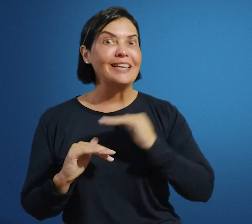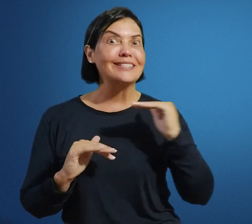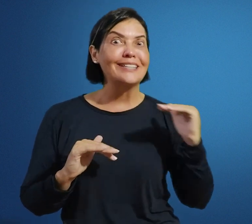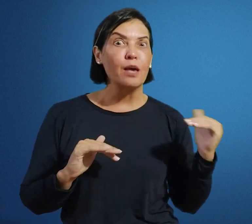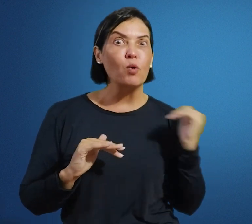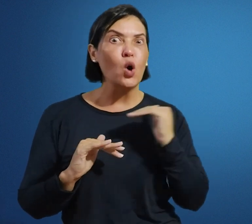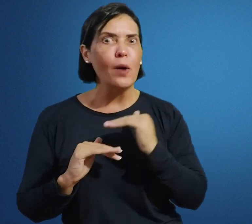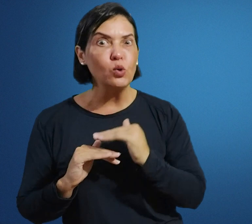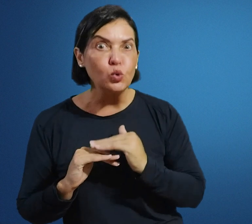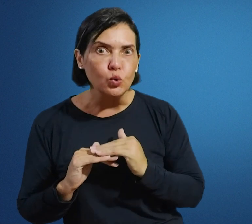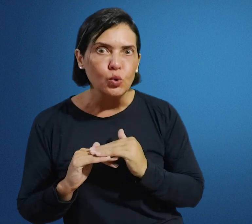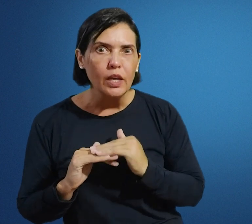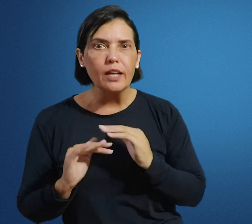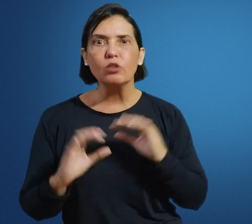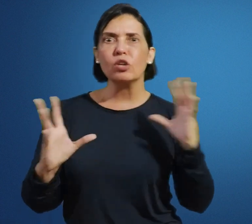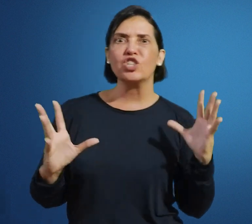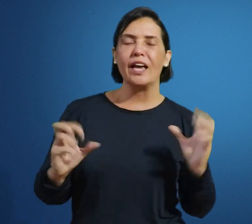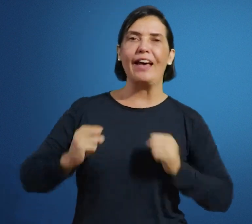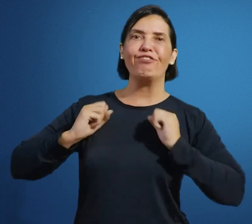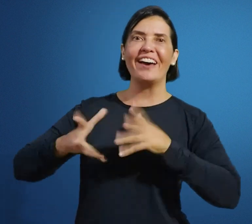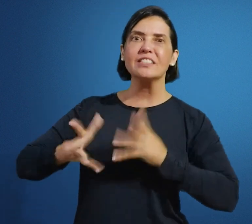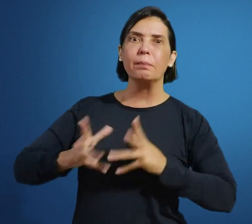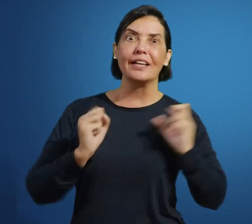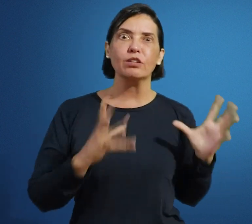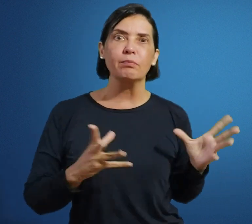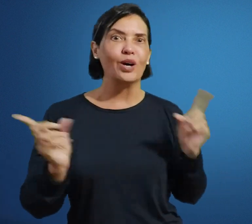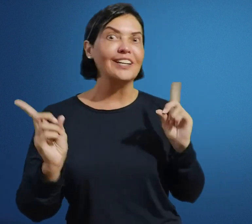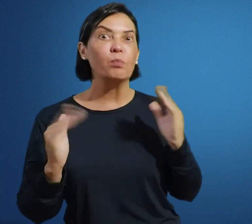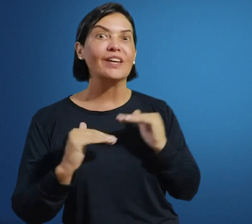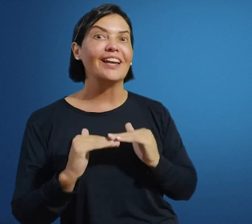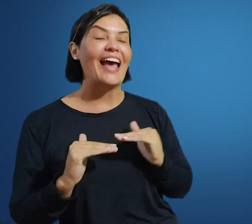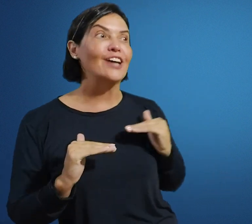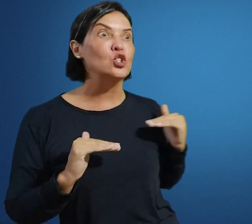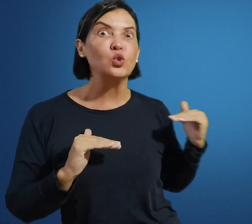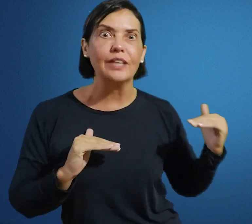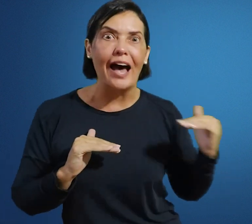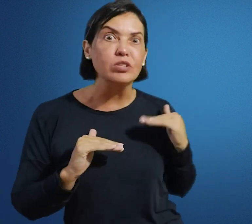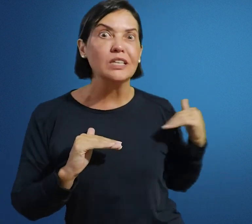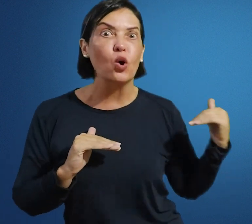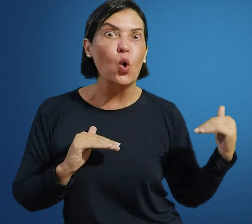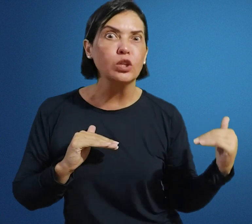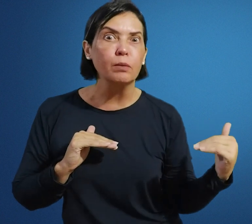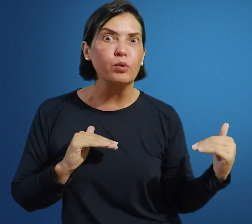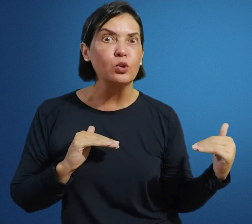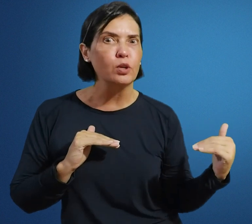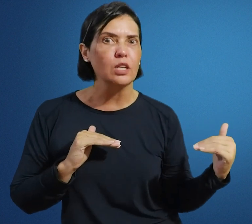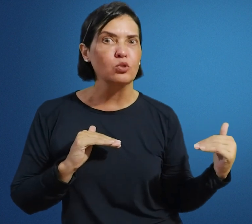mais tempo com o aluno. Ele não só chega lá, faz a interpretação e embora. Não, porque ele ajuda, auxilia, contribui no processo